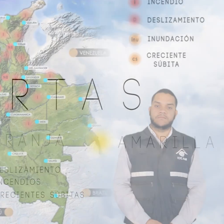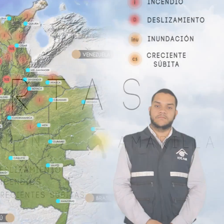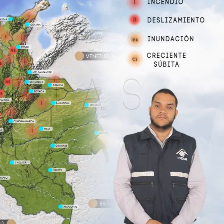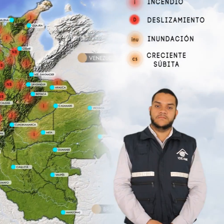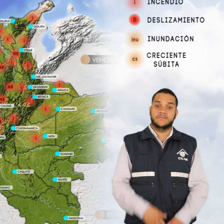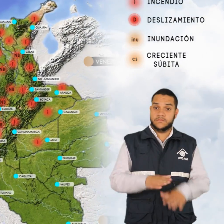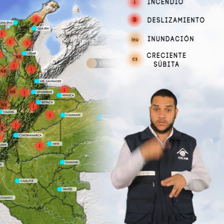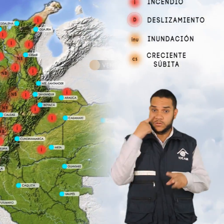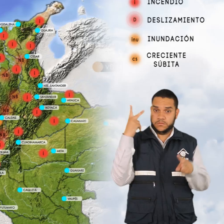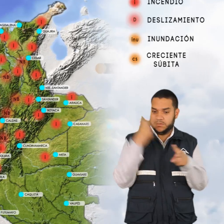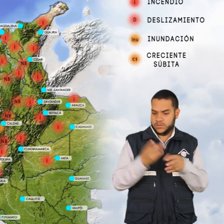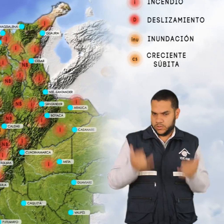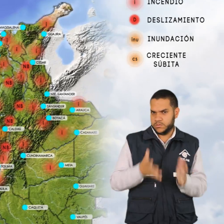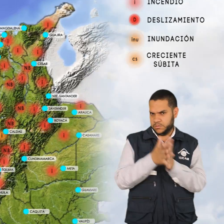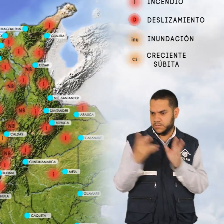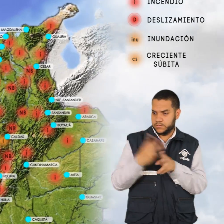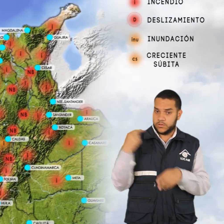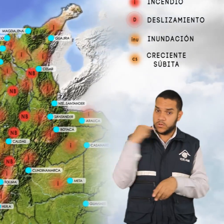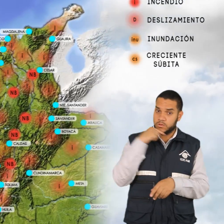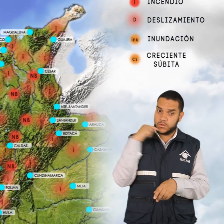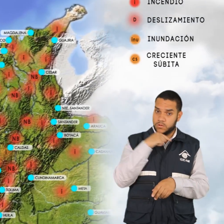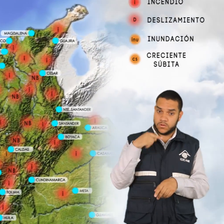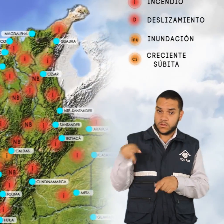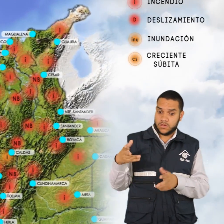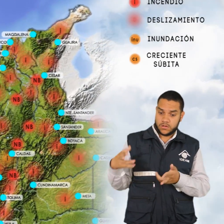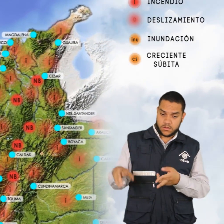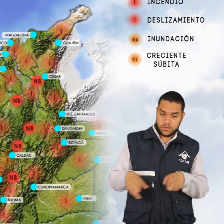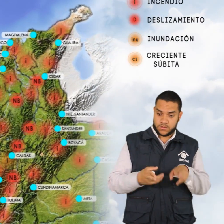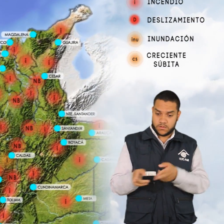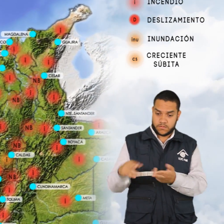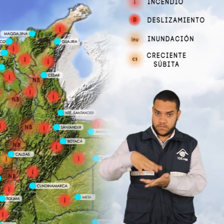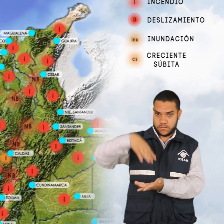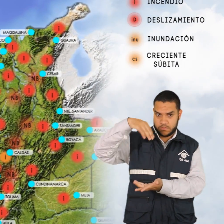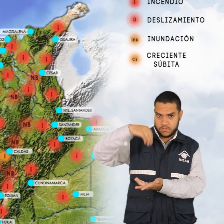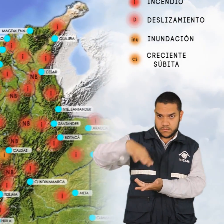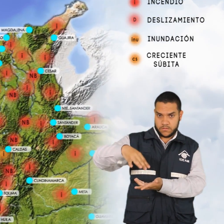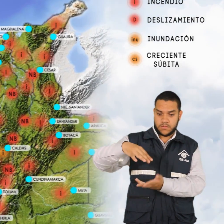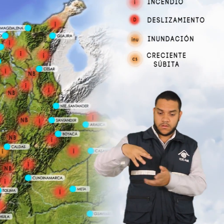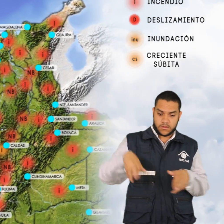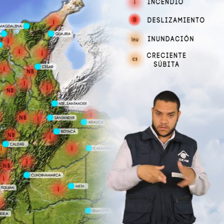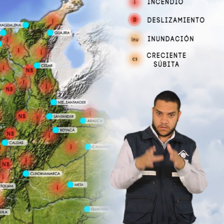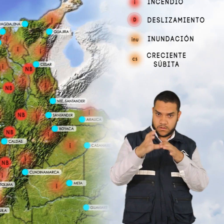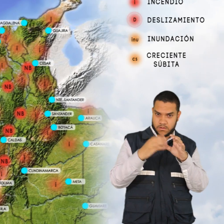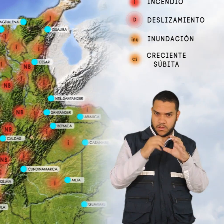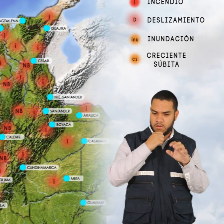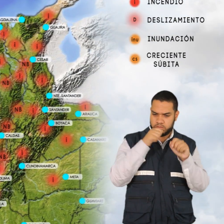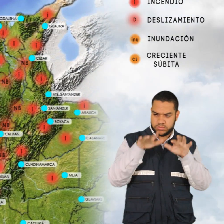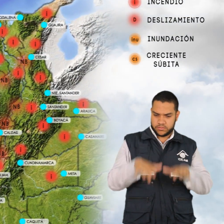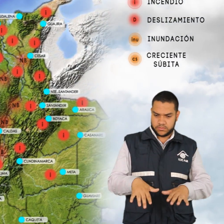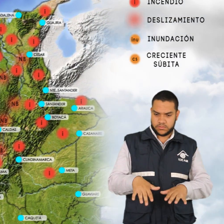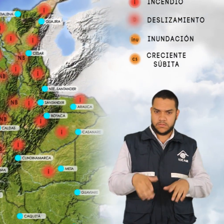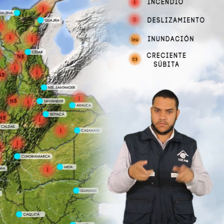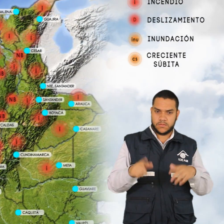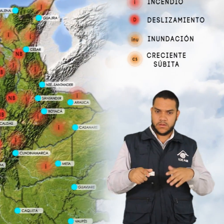Se presenta la siguiente alerta es para hoy. Alerta roja por niveles bajos en la cuenca del río Magdalena y el río Caboca. Condiciones de mar de